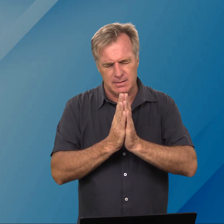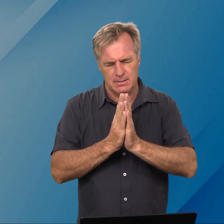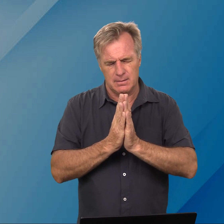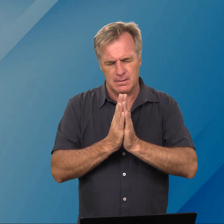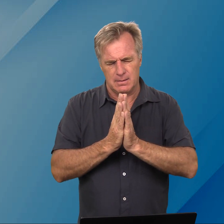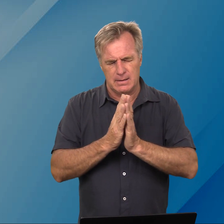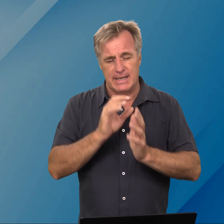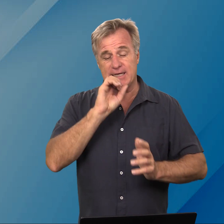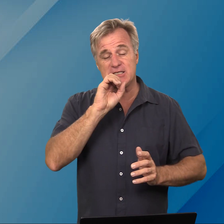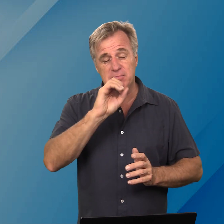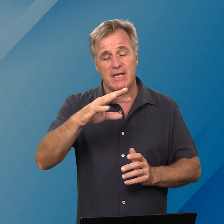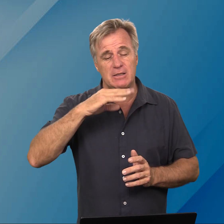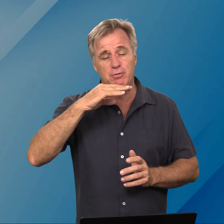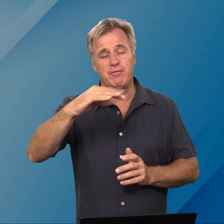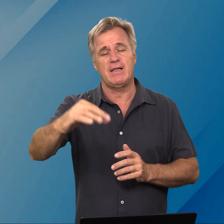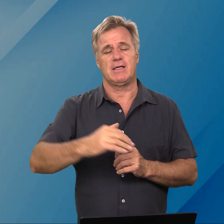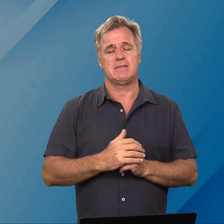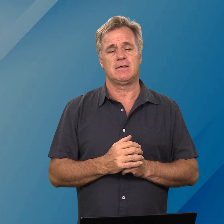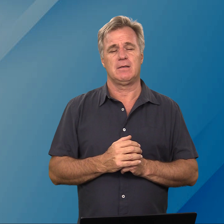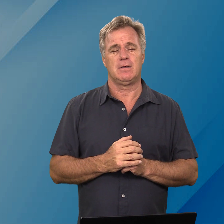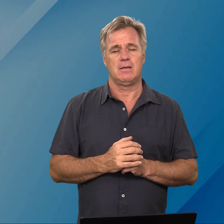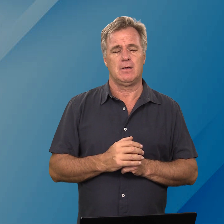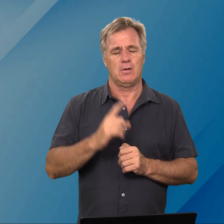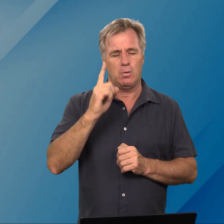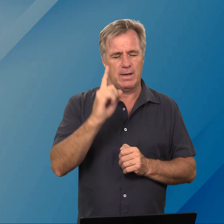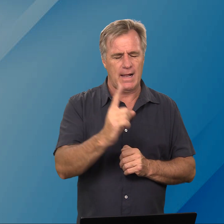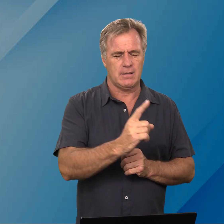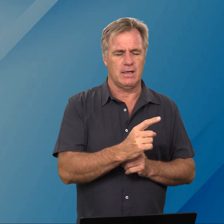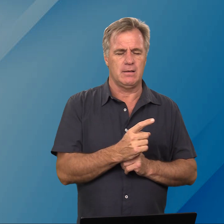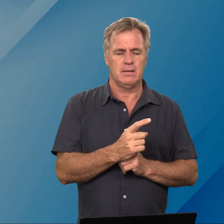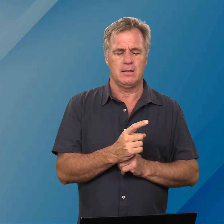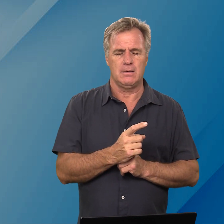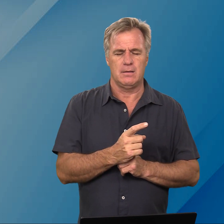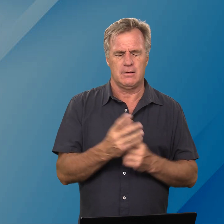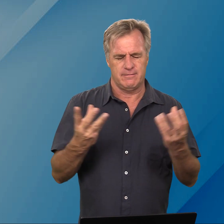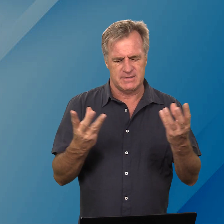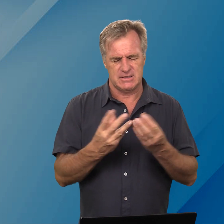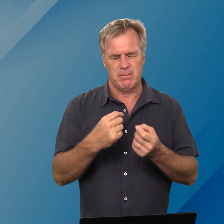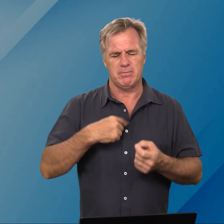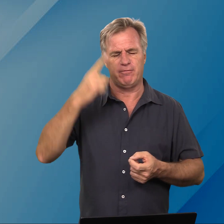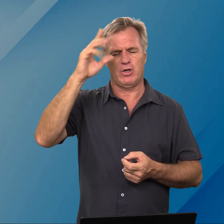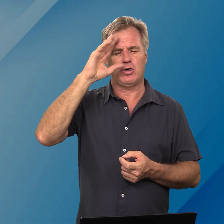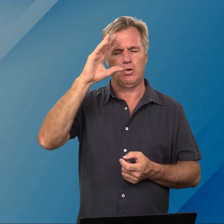en ek spreek dit profeties oor elkien wat saam met my vir u glo